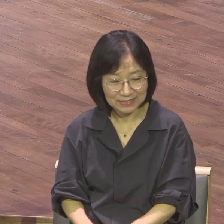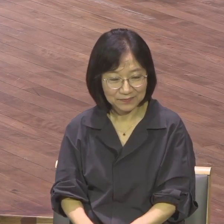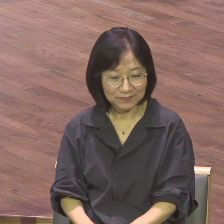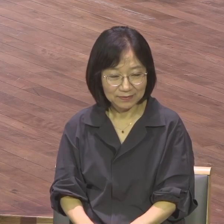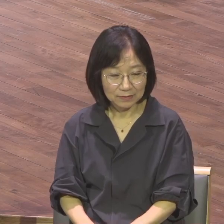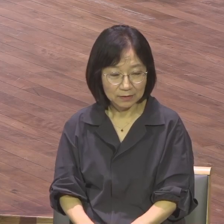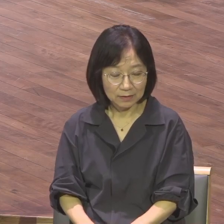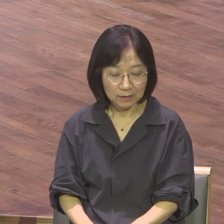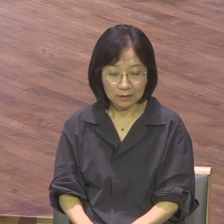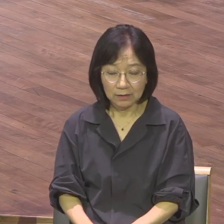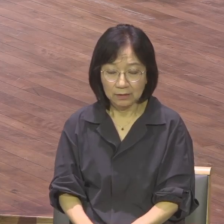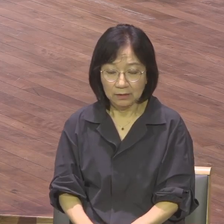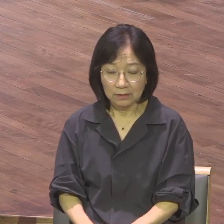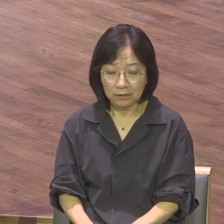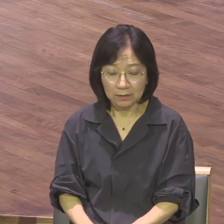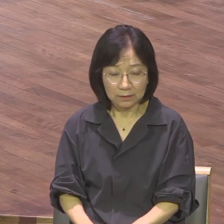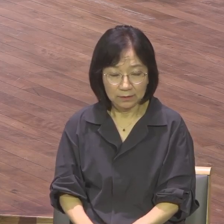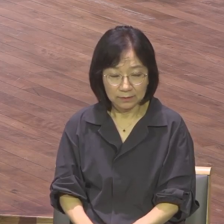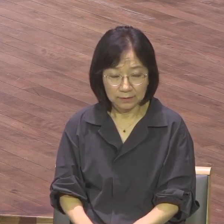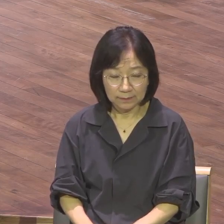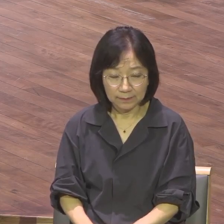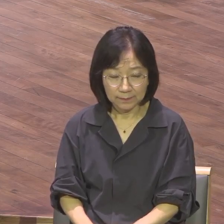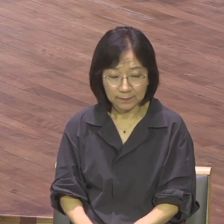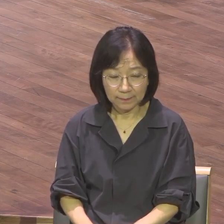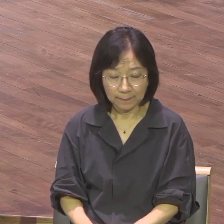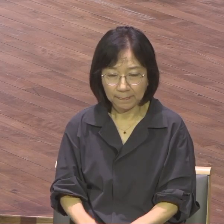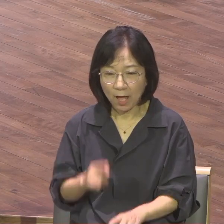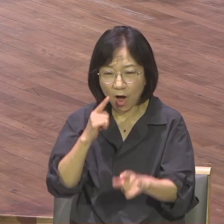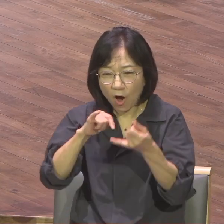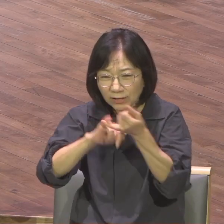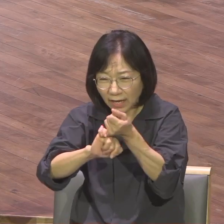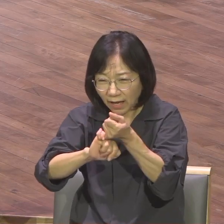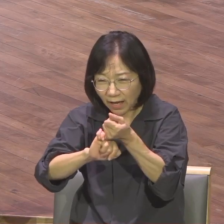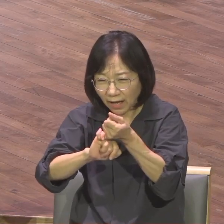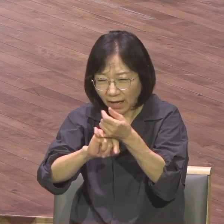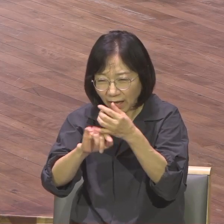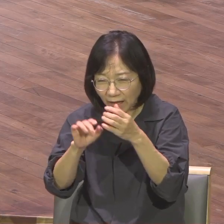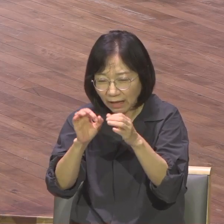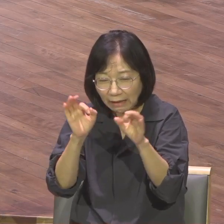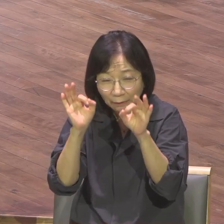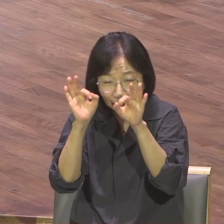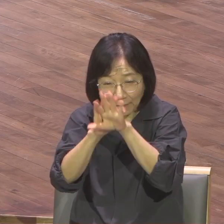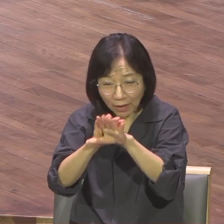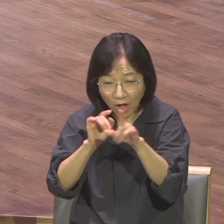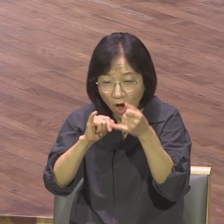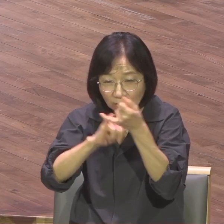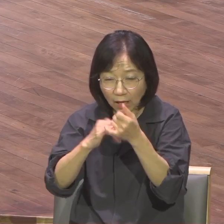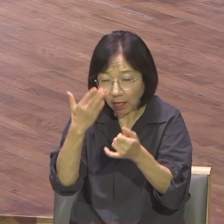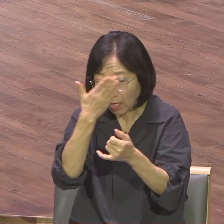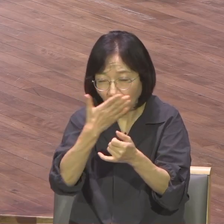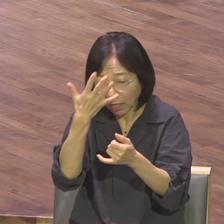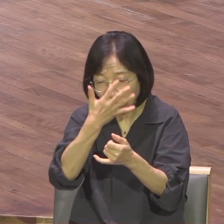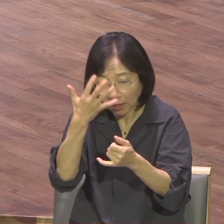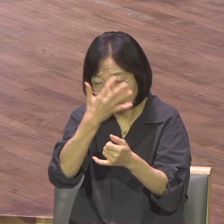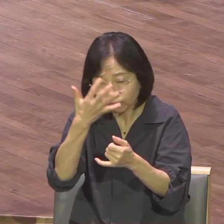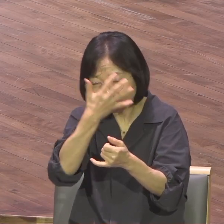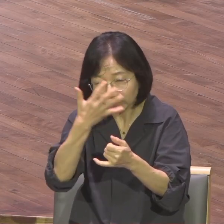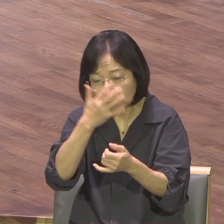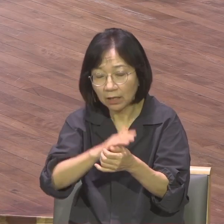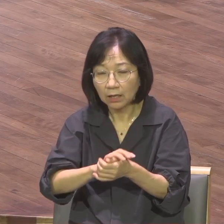끊어진 저 유럽 어떻게 됐습니까? 유럽의 교회는 뭡니까 지금? 양로원 아니면